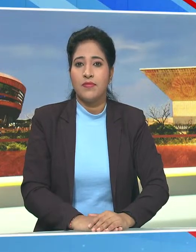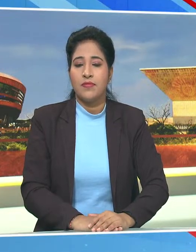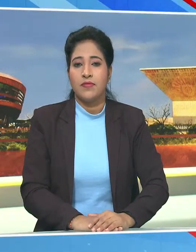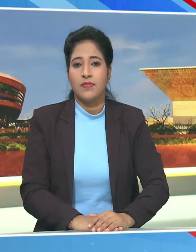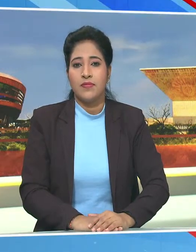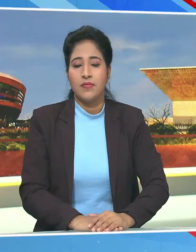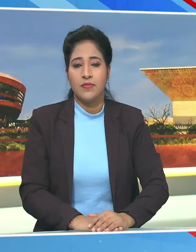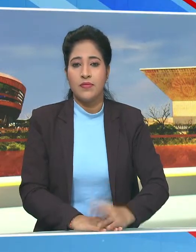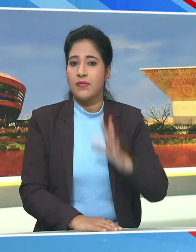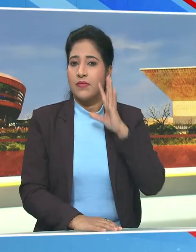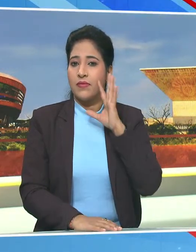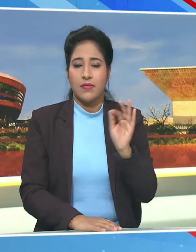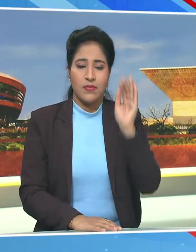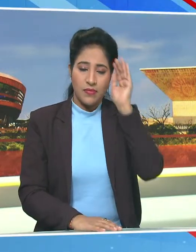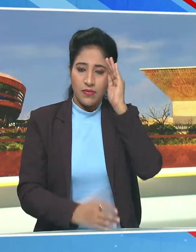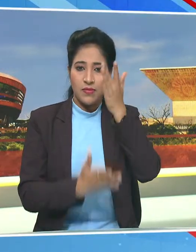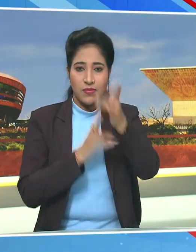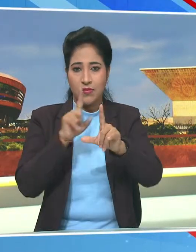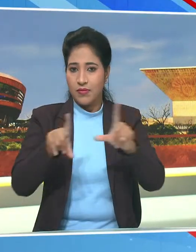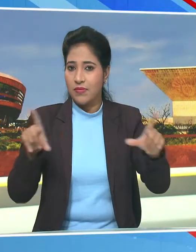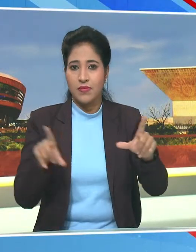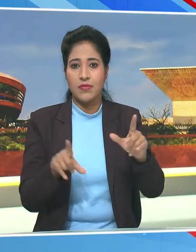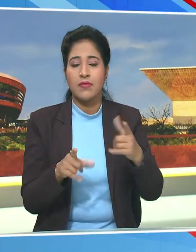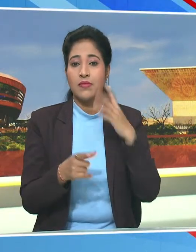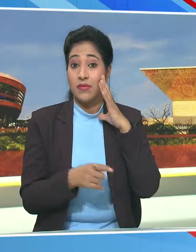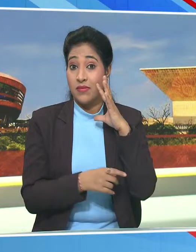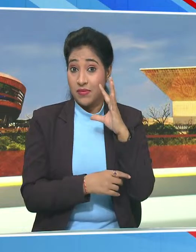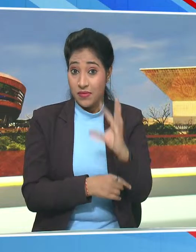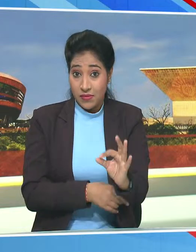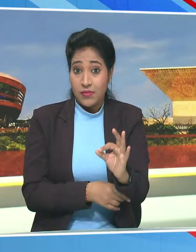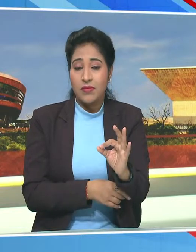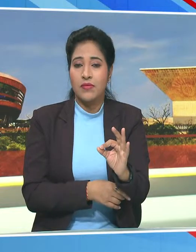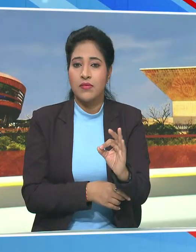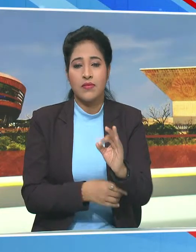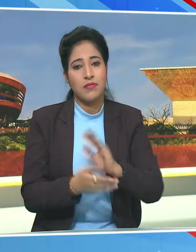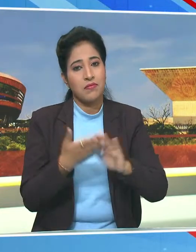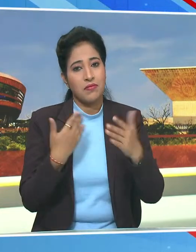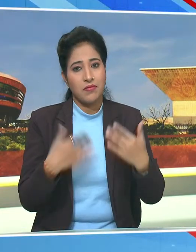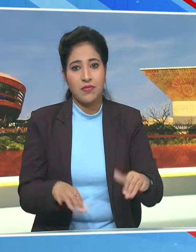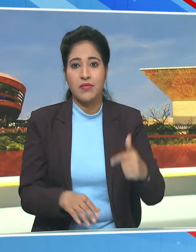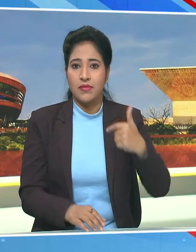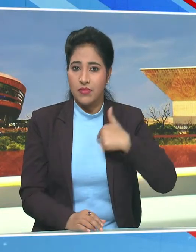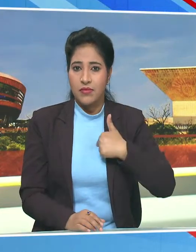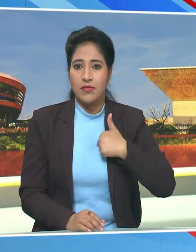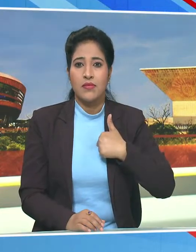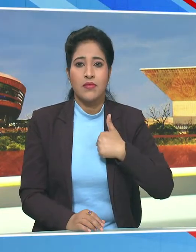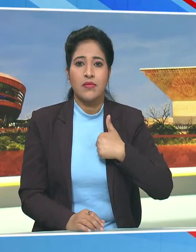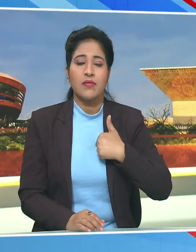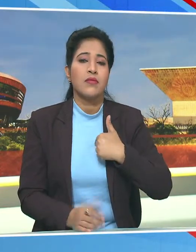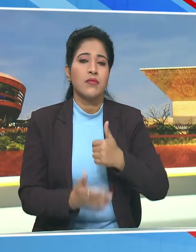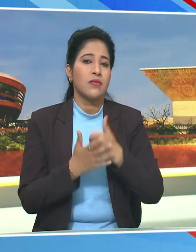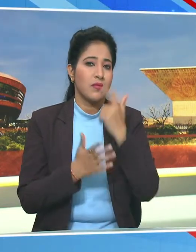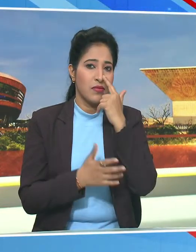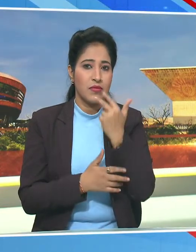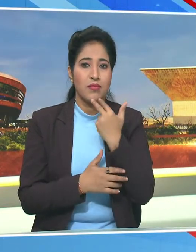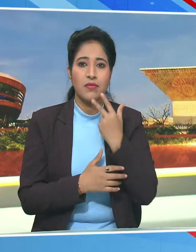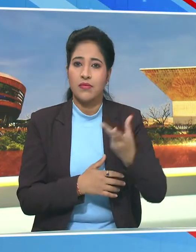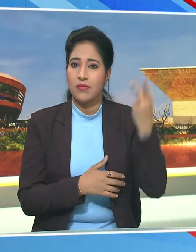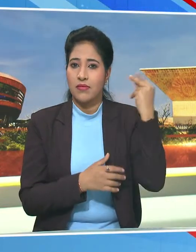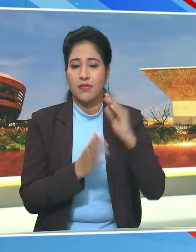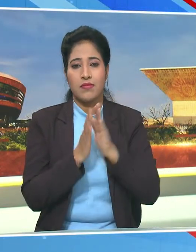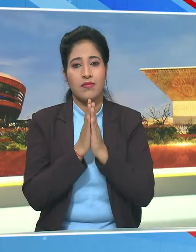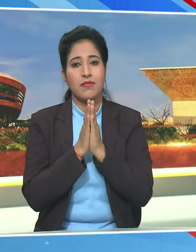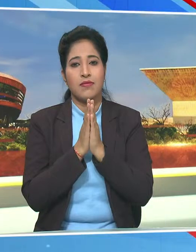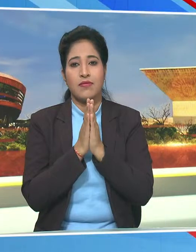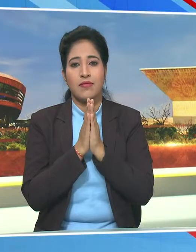तो फलाल के लिए सांकेतिक भाषा के इस विशेश बुलेटिन में बस इतना ही मुझे और मेरी सहयुगी को दीजिया अनुमती